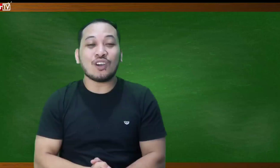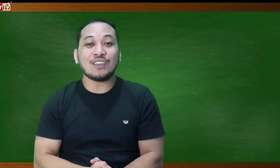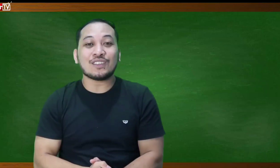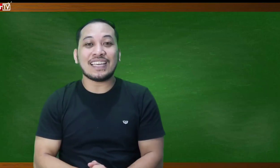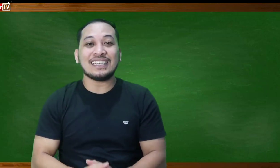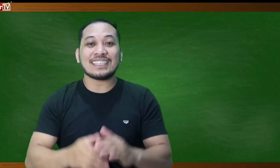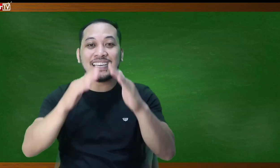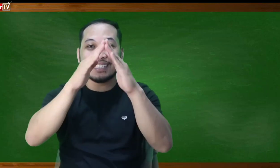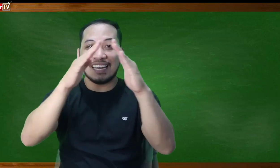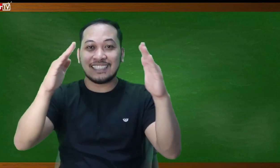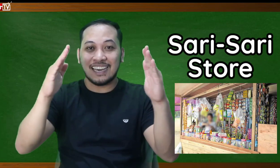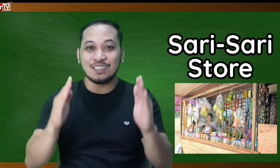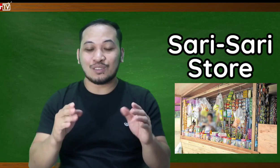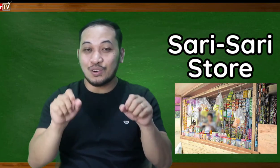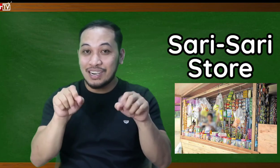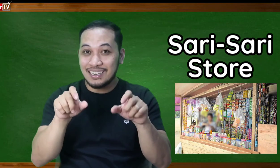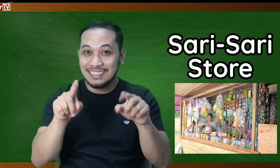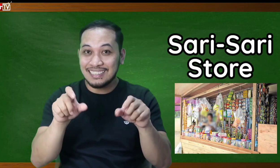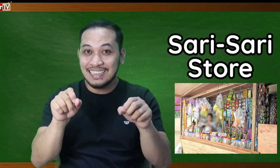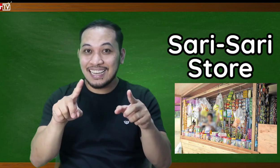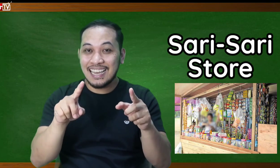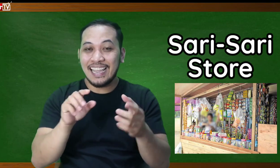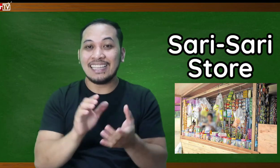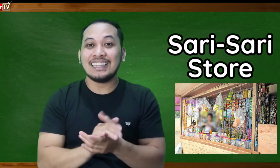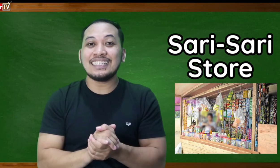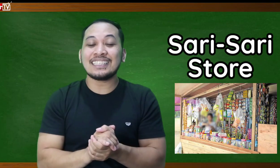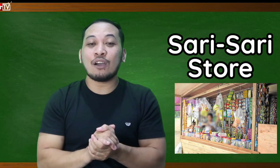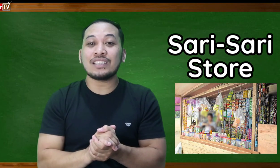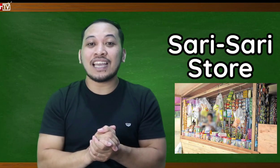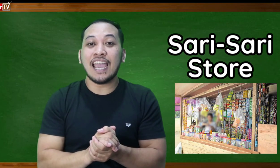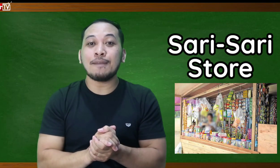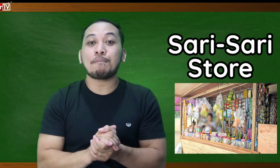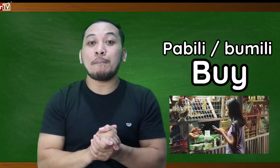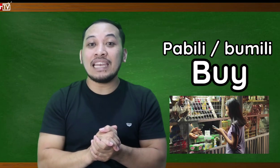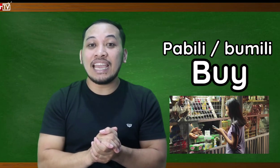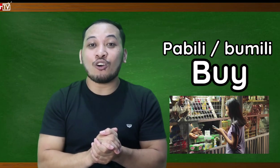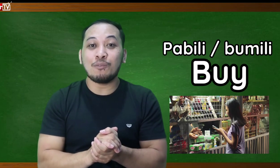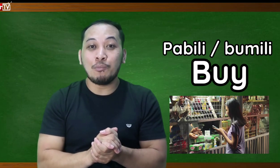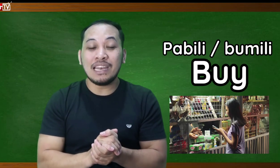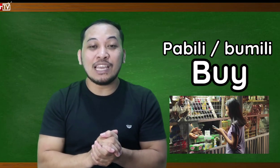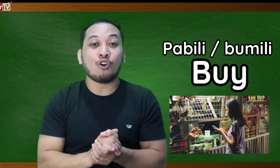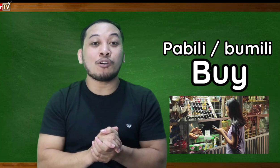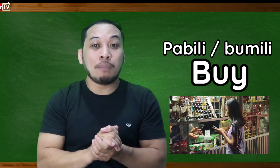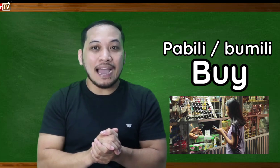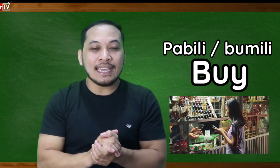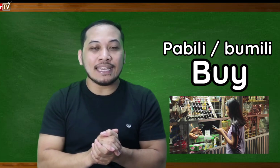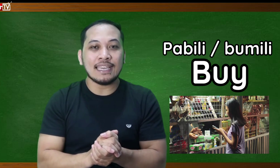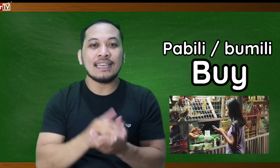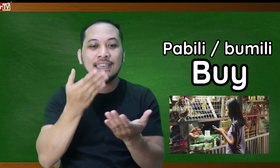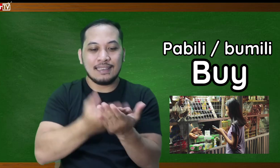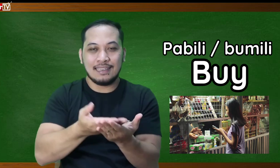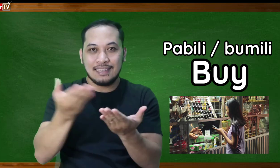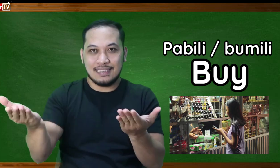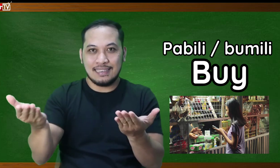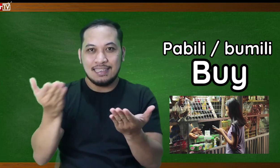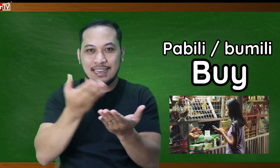Ito nga yung senyas ng Sari Sari Store and this is how we sign pabili or bumili or buy Ayan